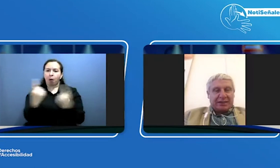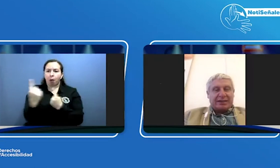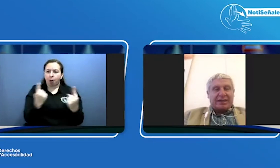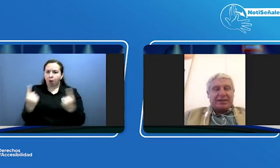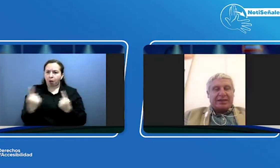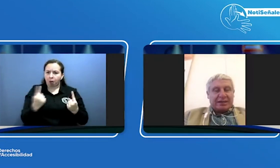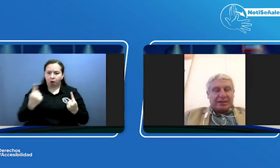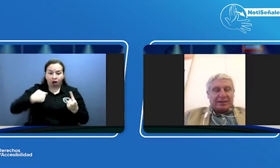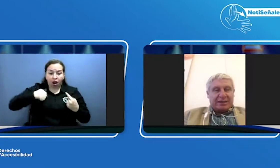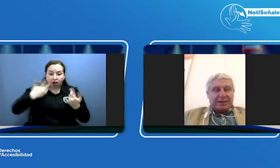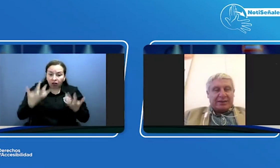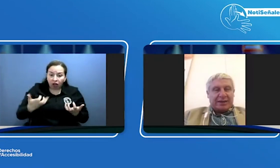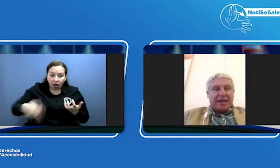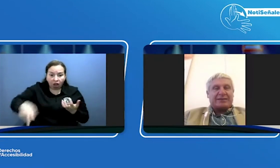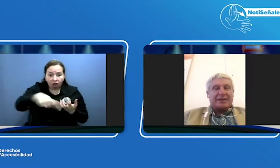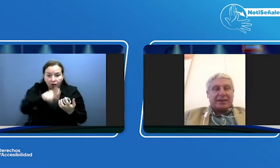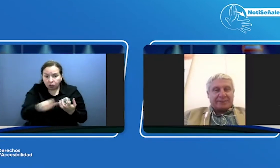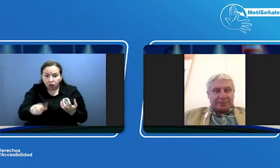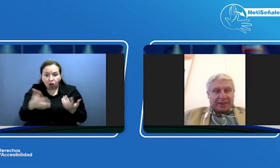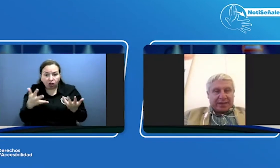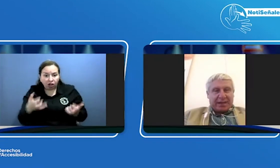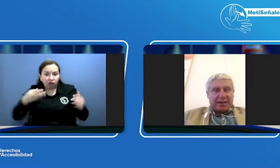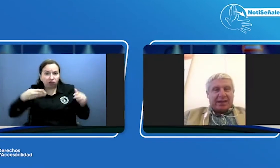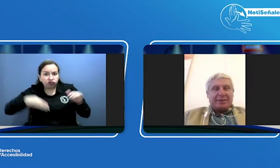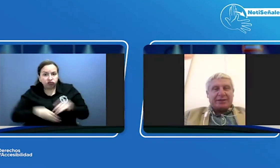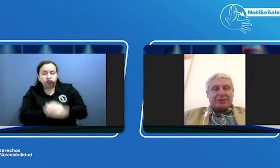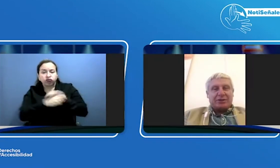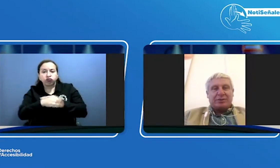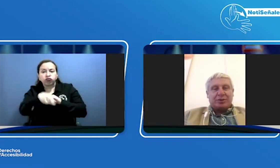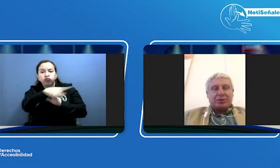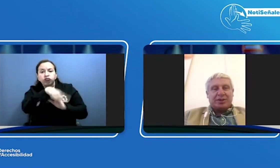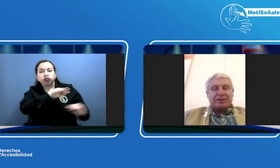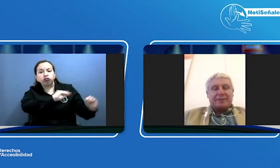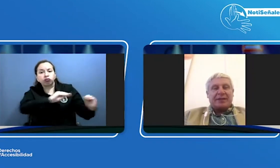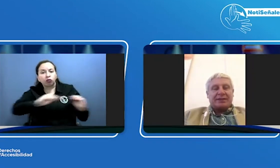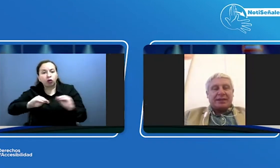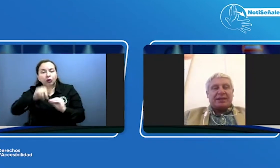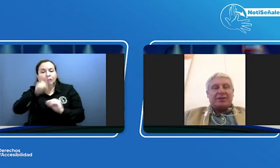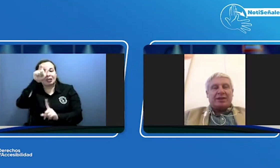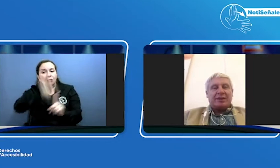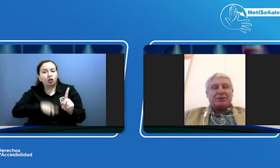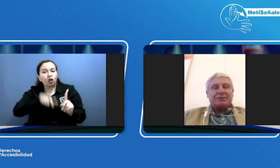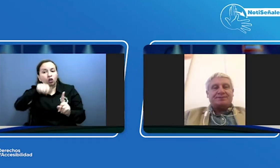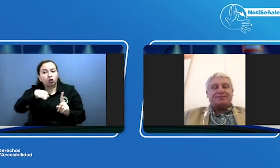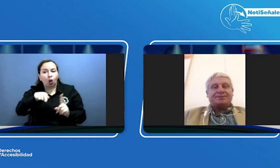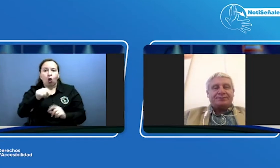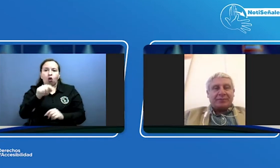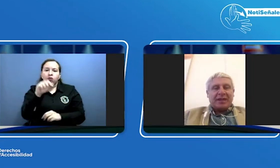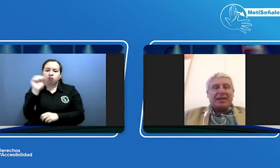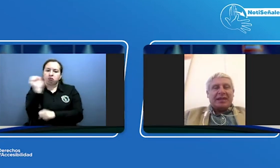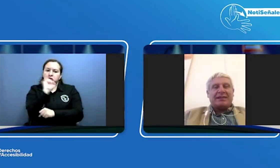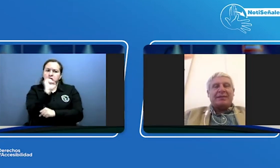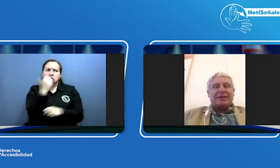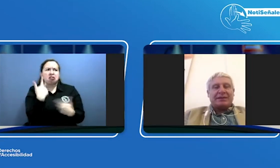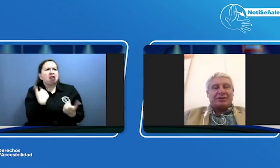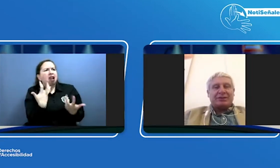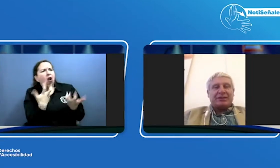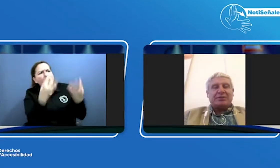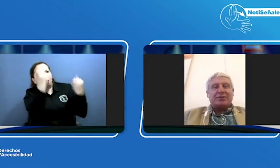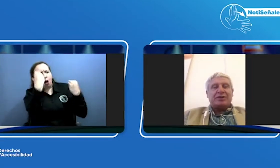quieran acceder a la capacitación como conductores teniendo digamos esa limitación desde el punto de